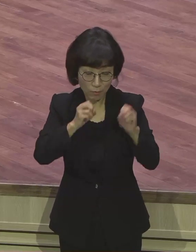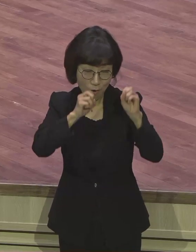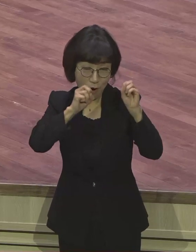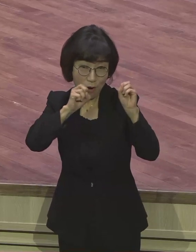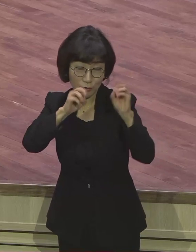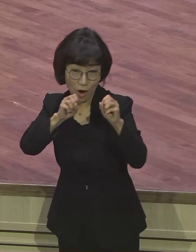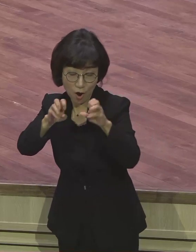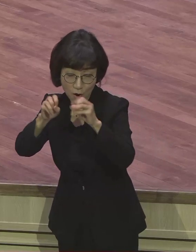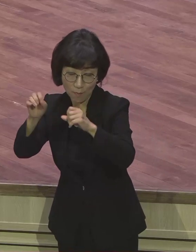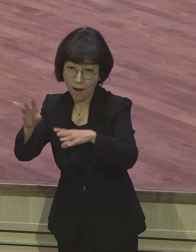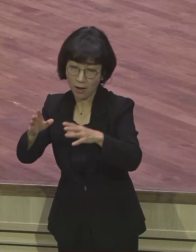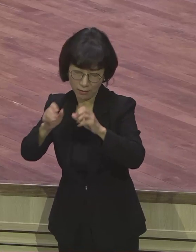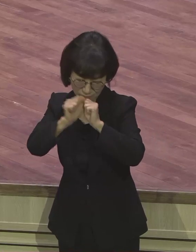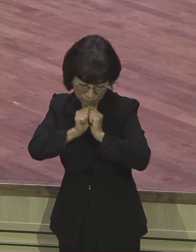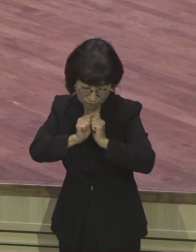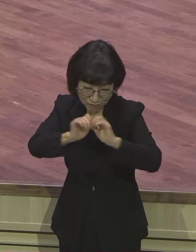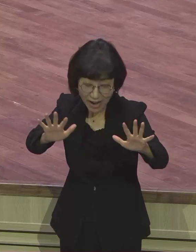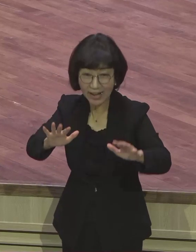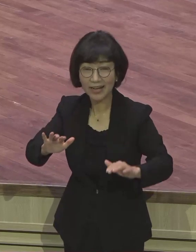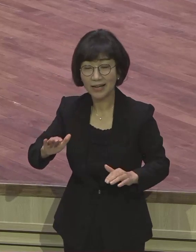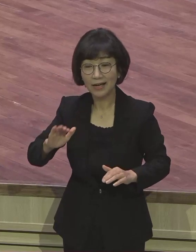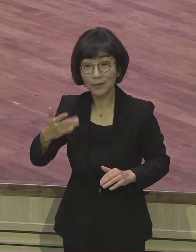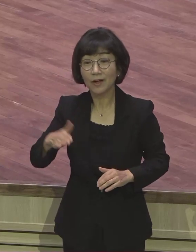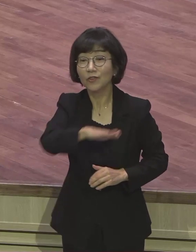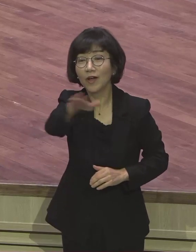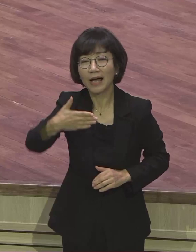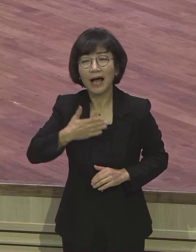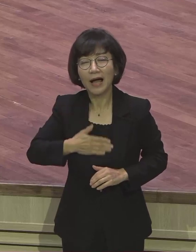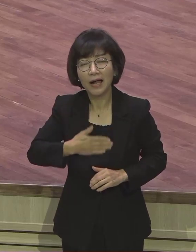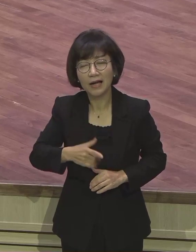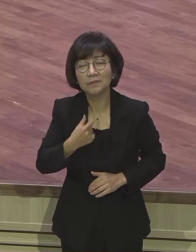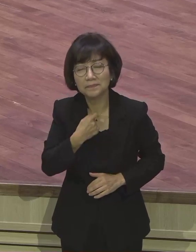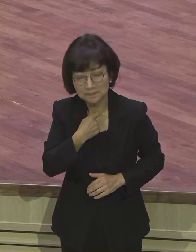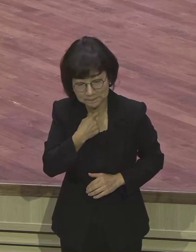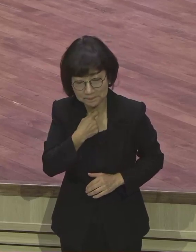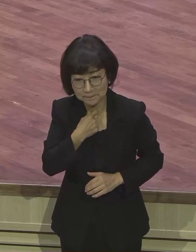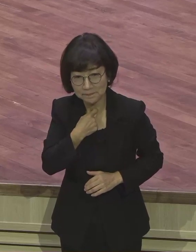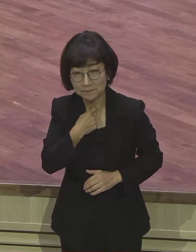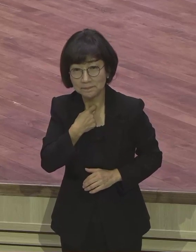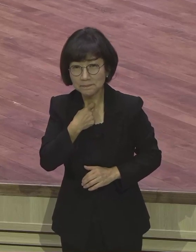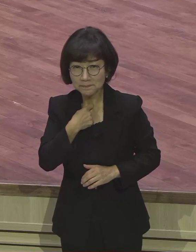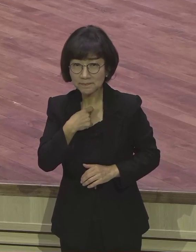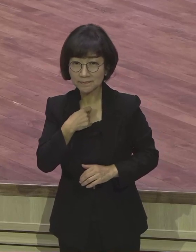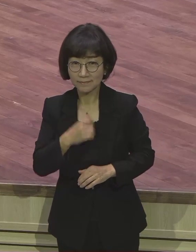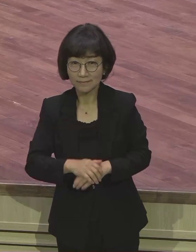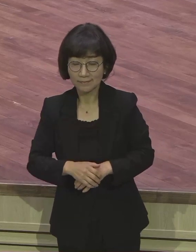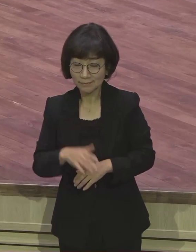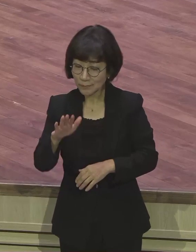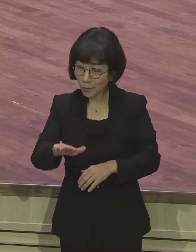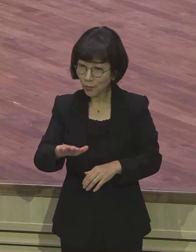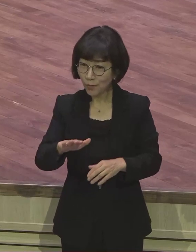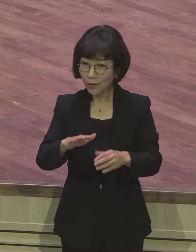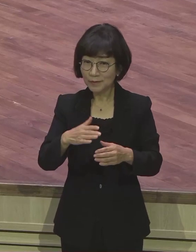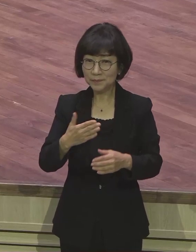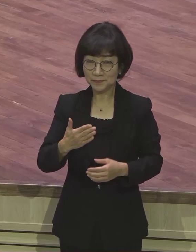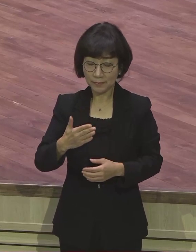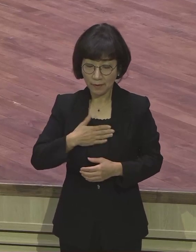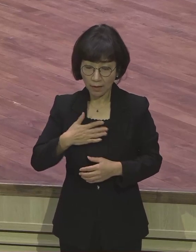진전이 된 줄을 너희가 알기를 원하노라. 본문에 나오는 내가 당한 일,